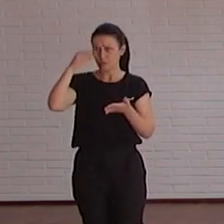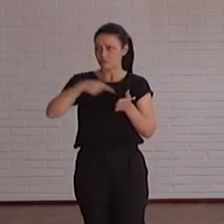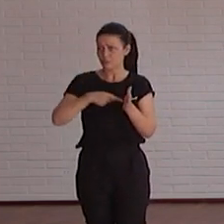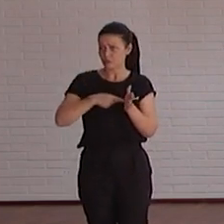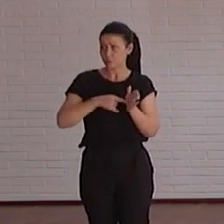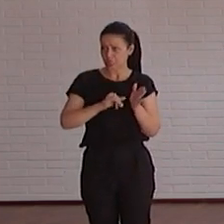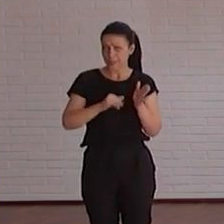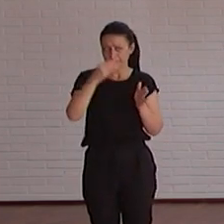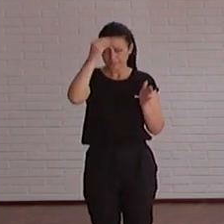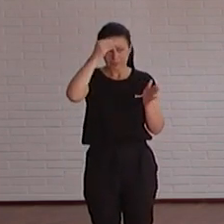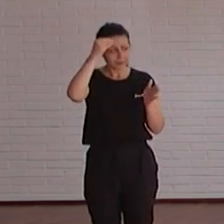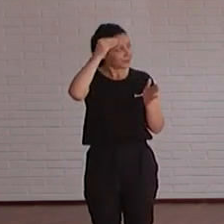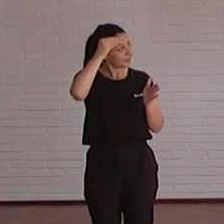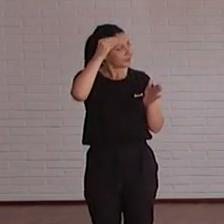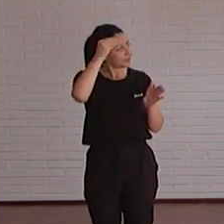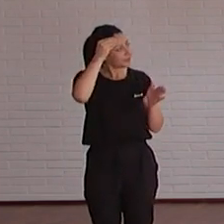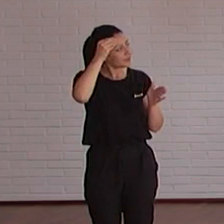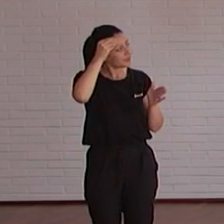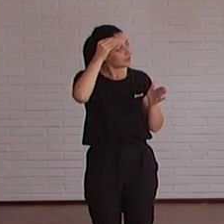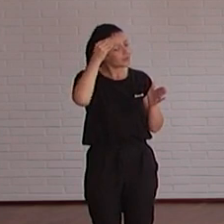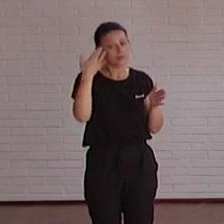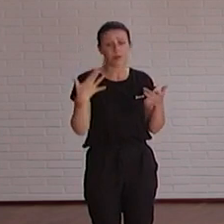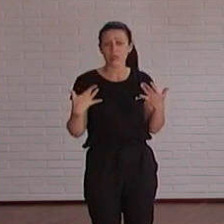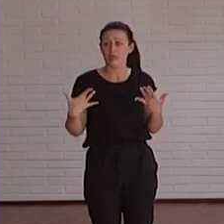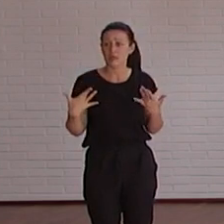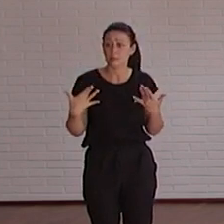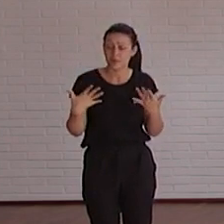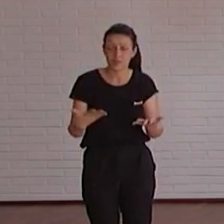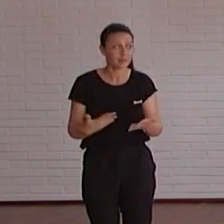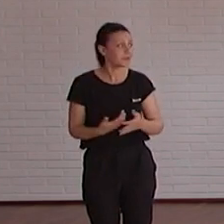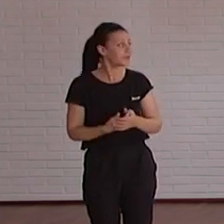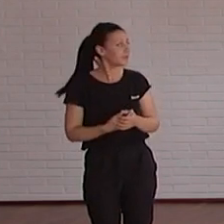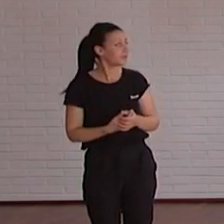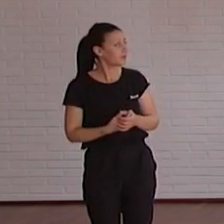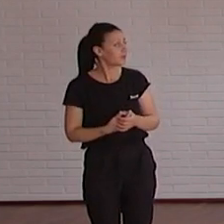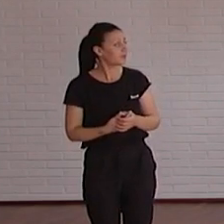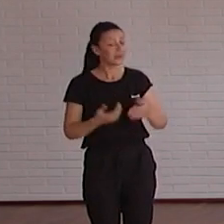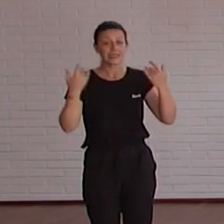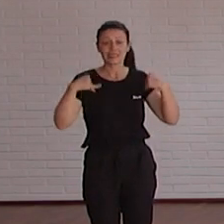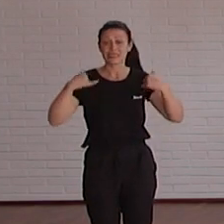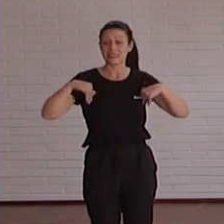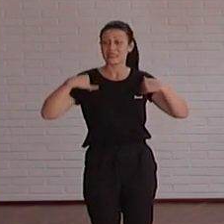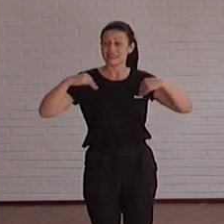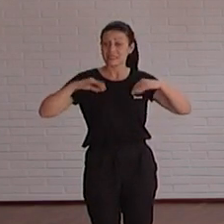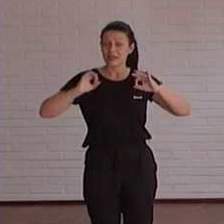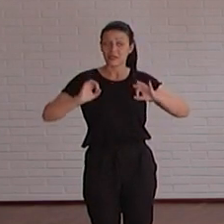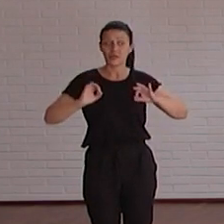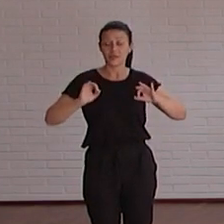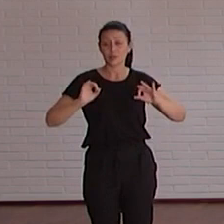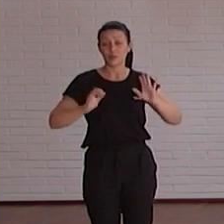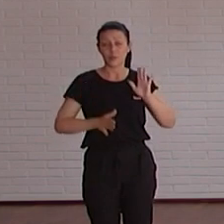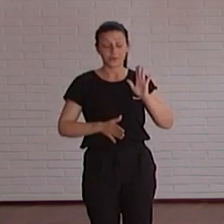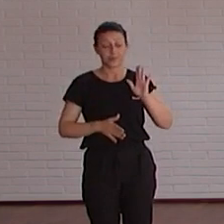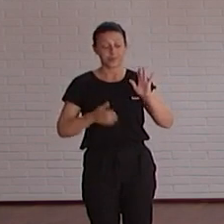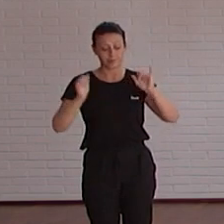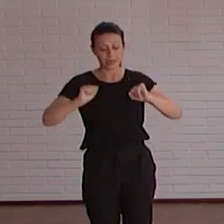pero es verdad que hay veces que la prisa que el tener que salir rápido te hace salir y luego ya